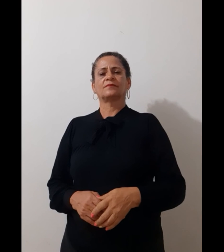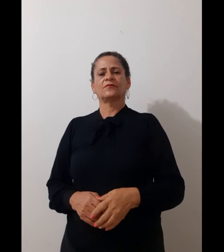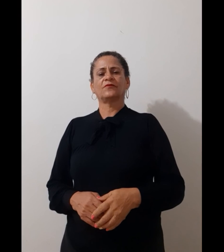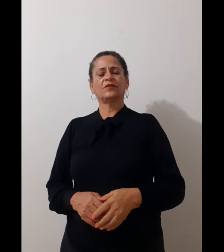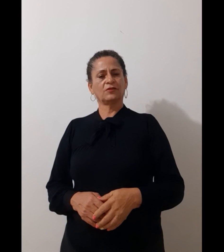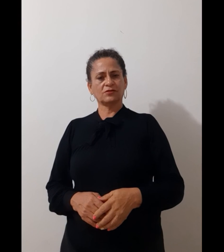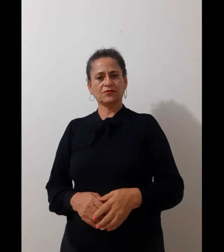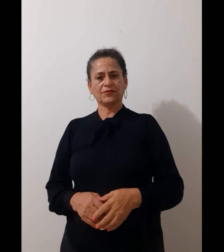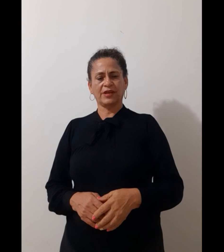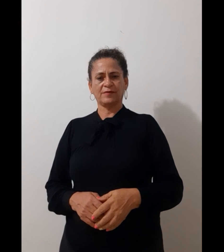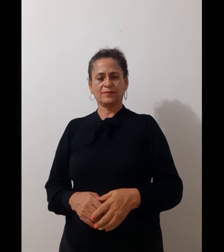Filosofia.